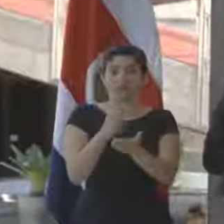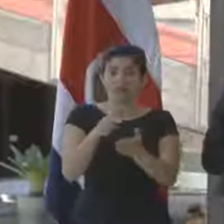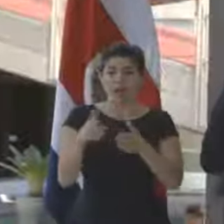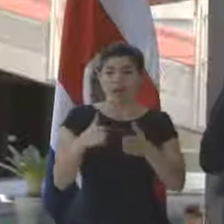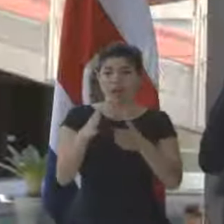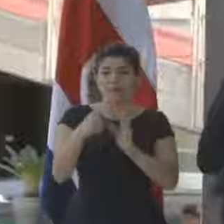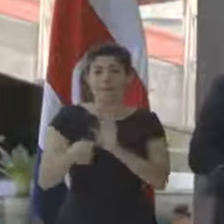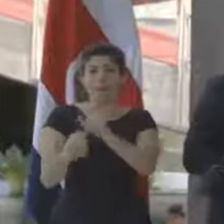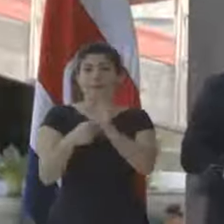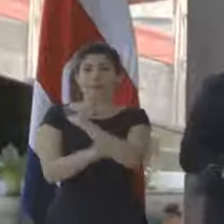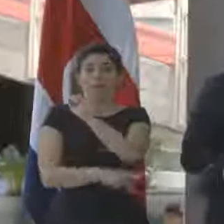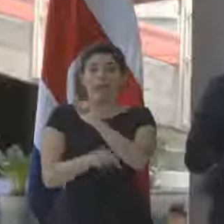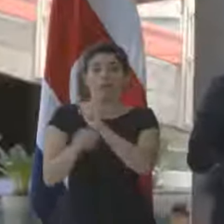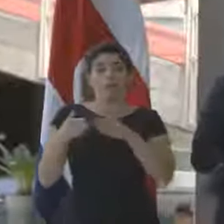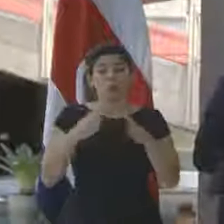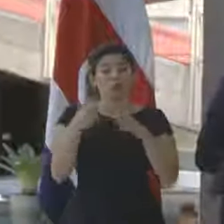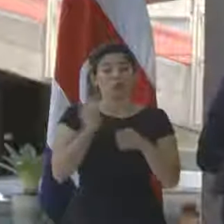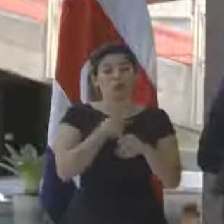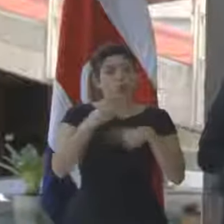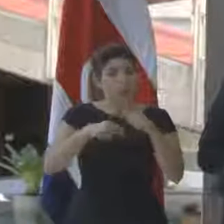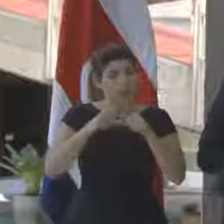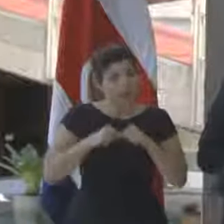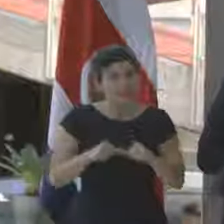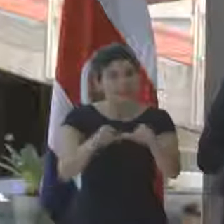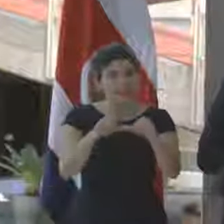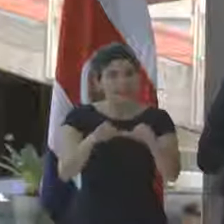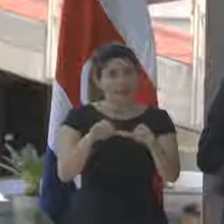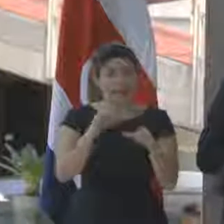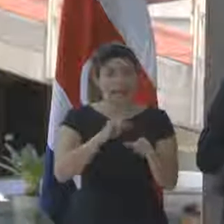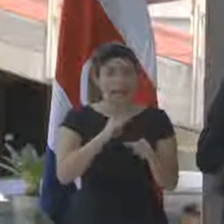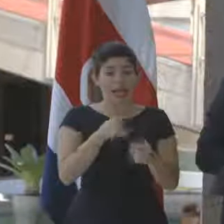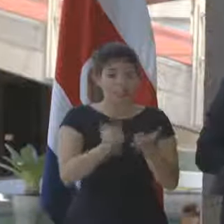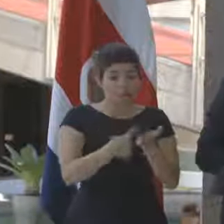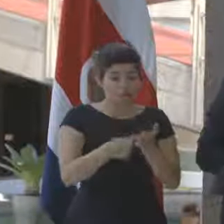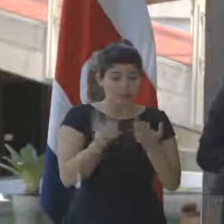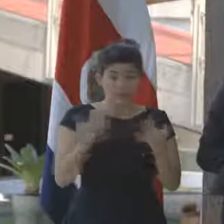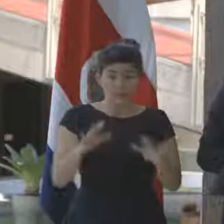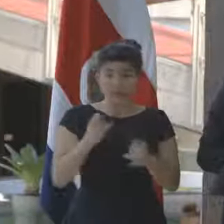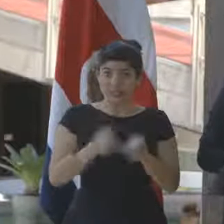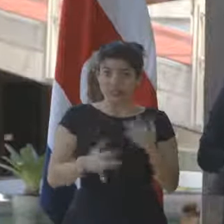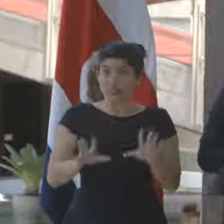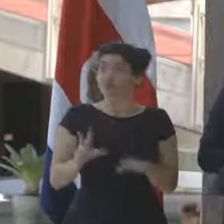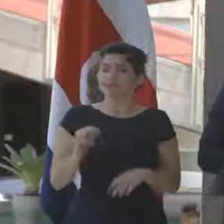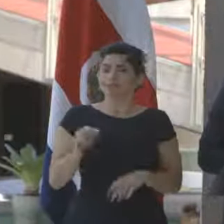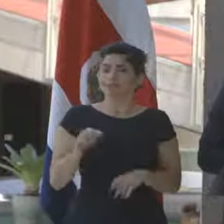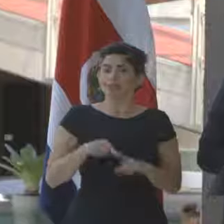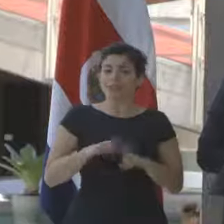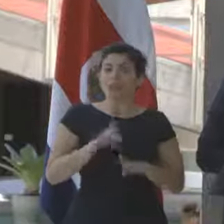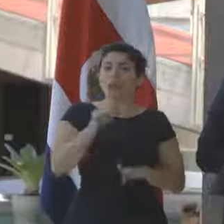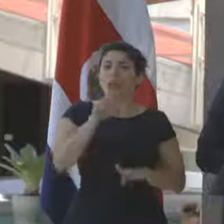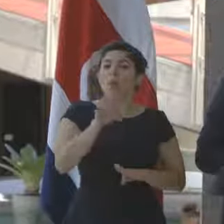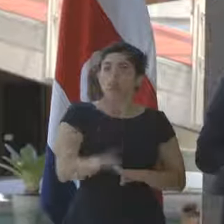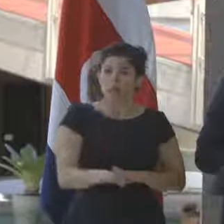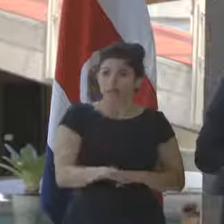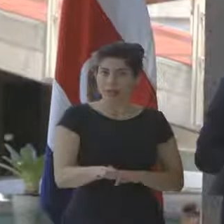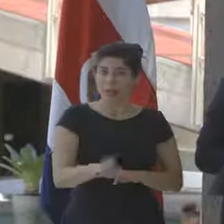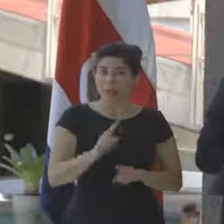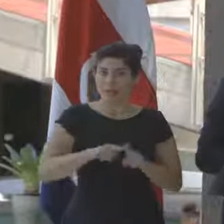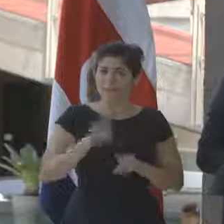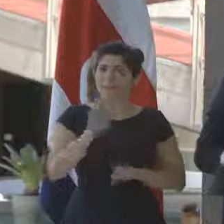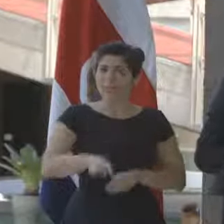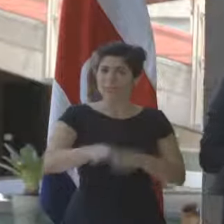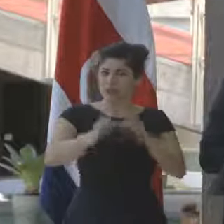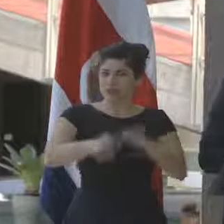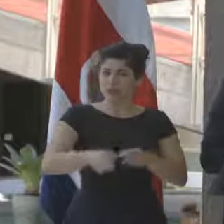al país. Ruta que seguiremos. Esta conversación no termina acá. Es un paso, pero es un paso firme.